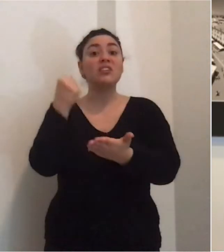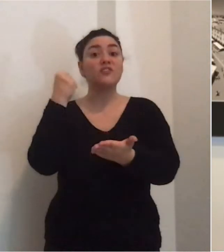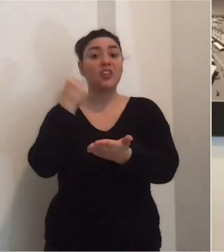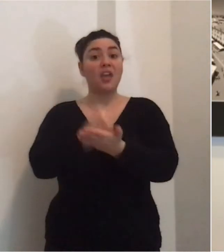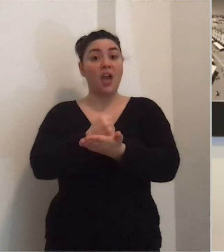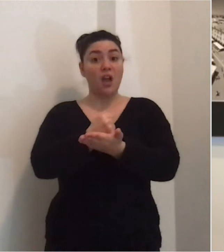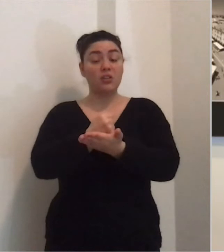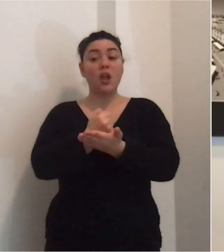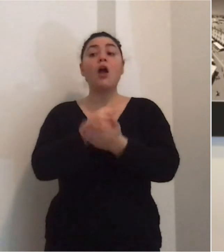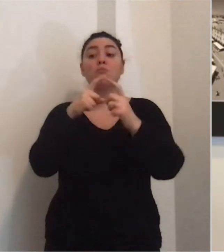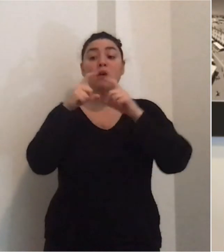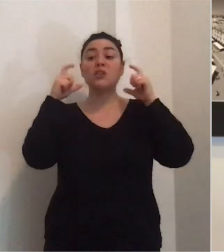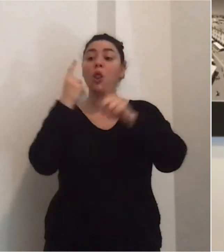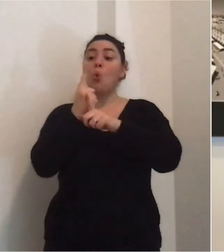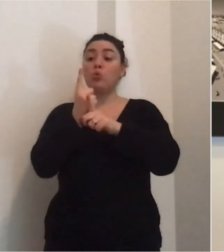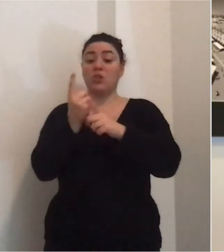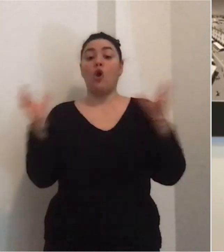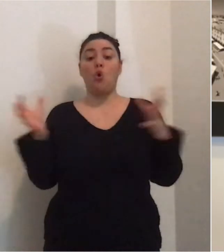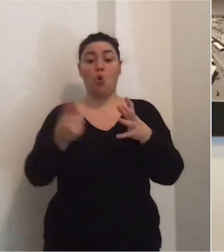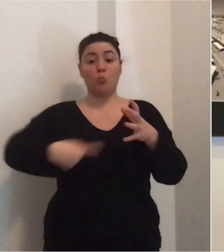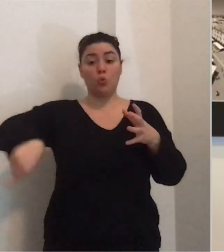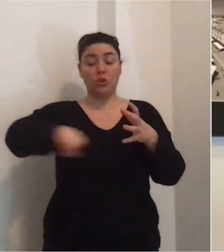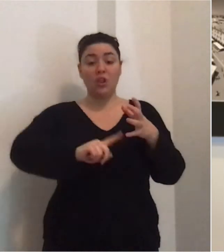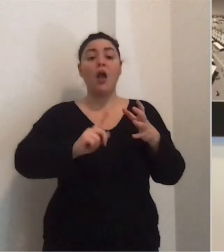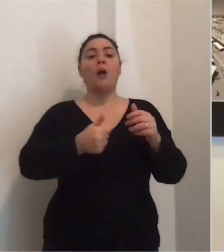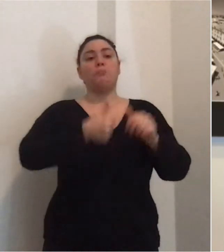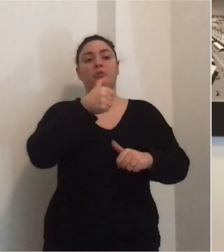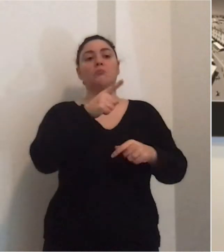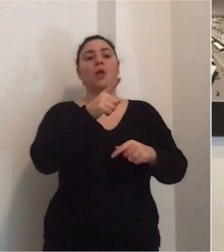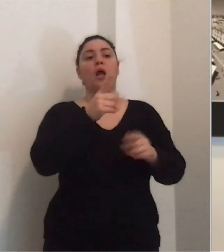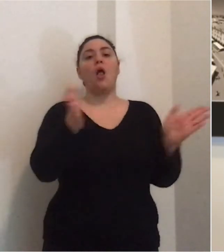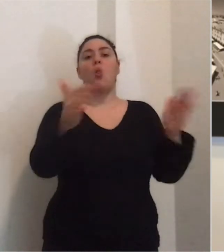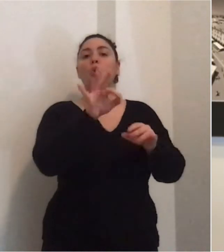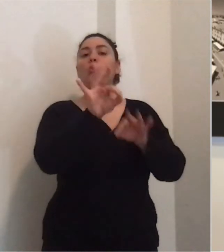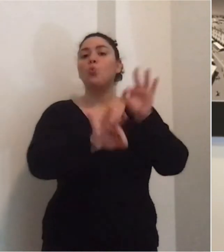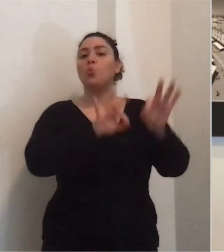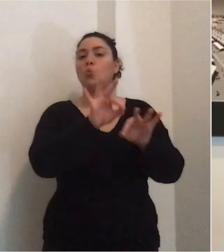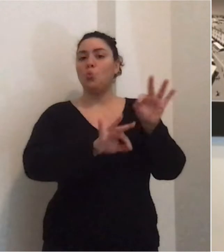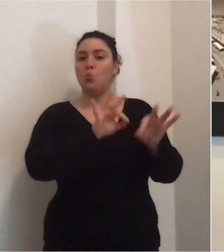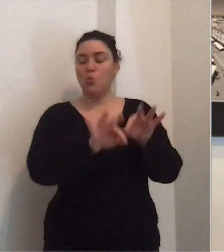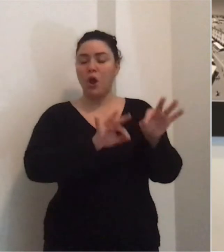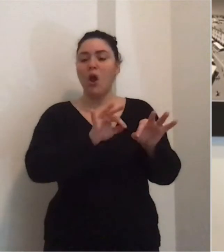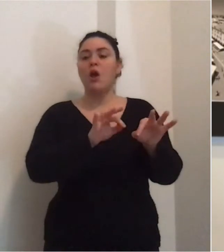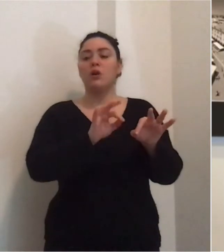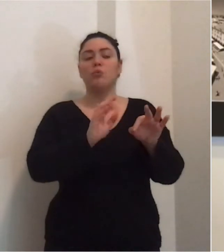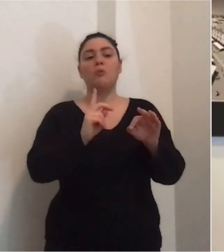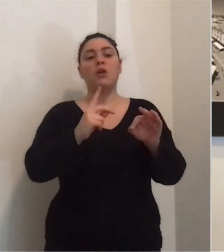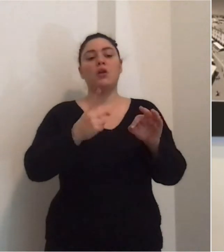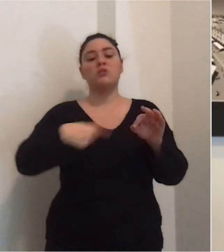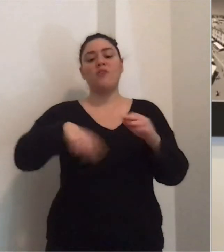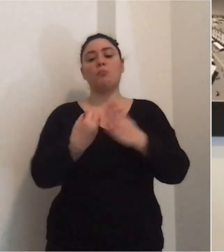certificata, le mascherine utili alla nostra comunità ma soprattutto ai luoghi di cura, il renderci